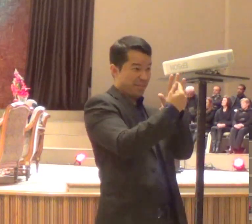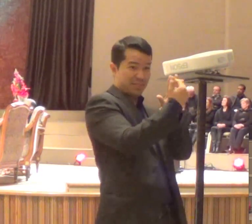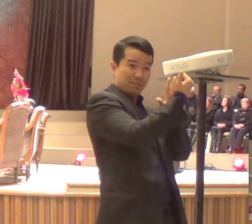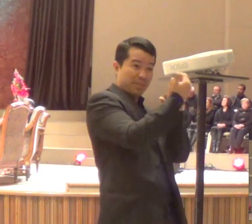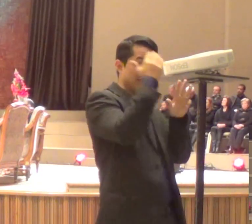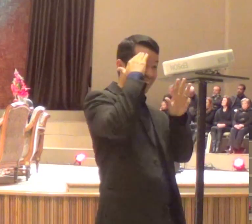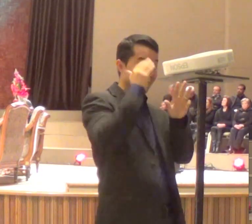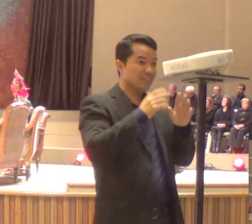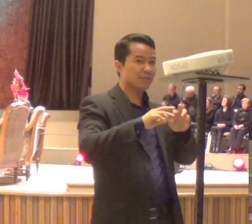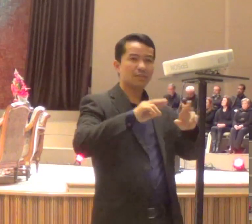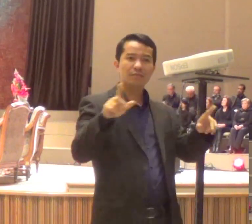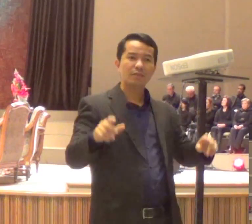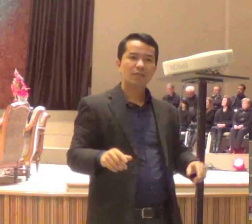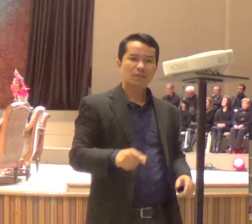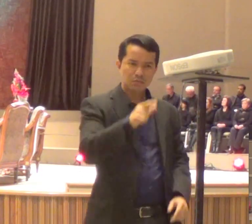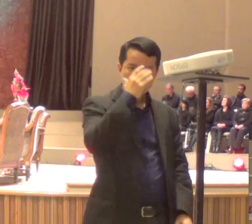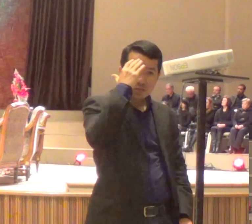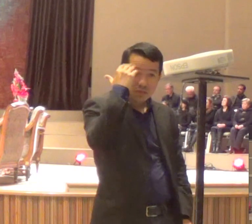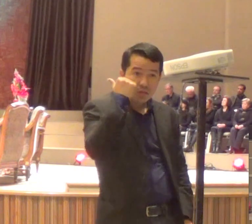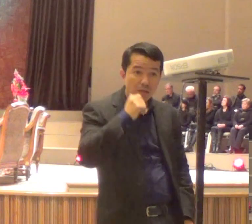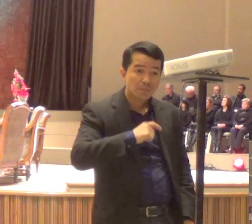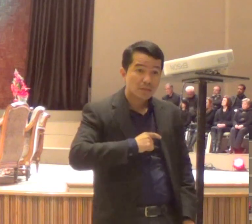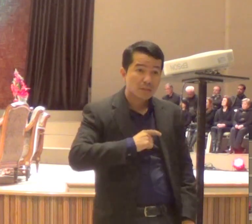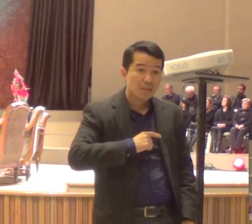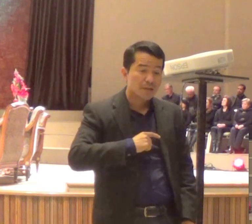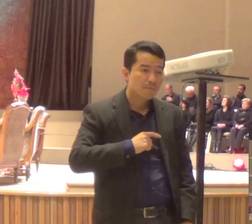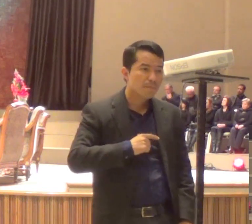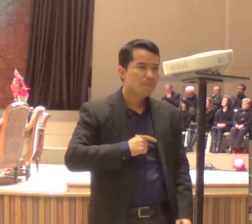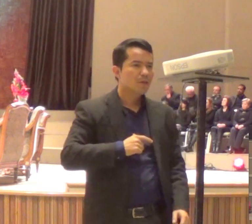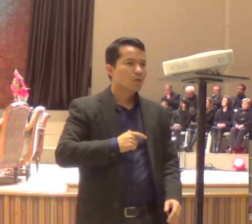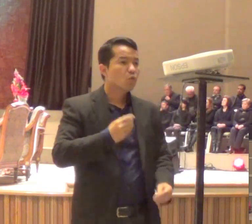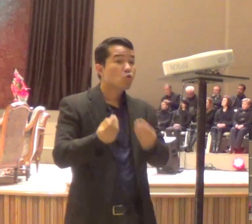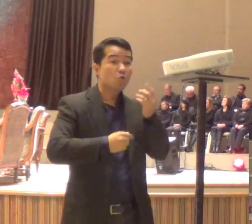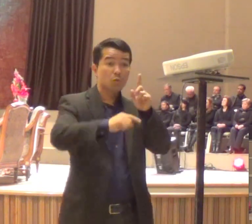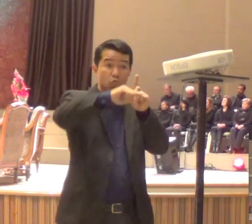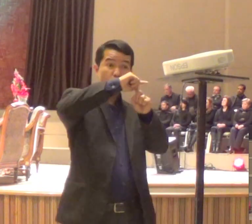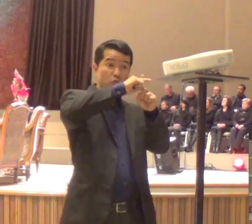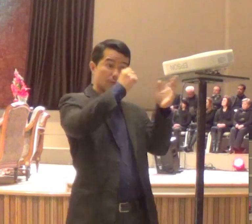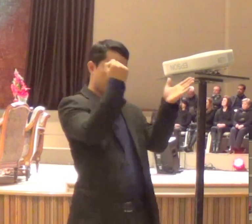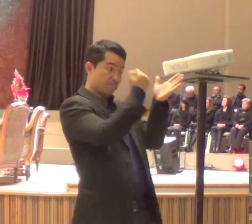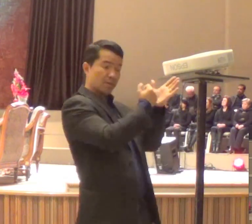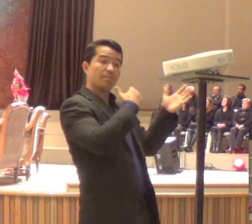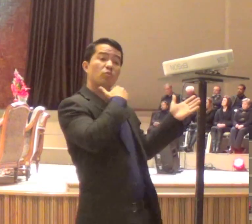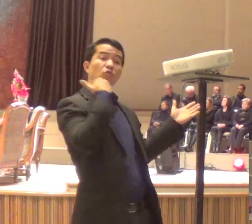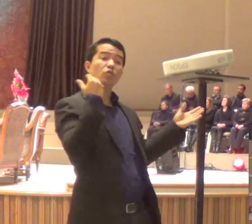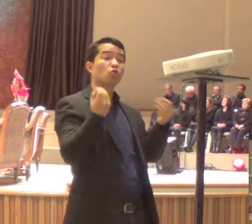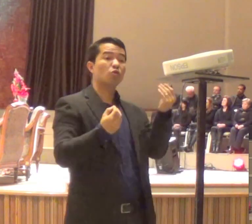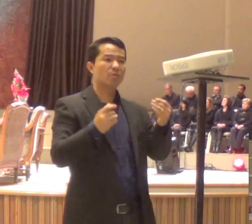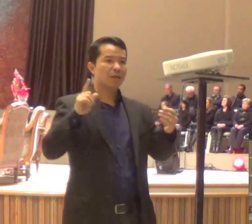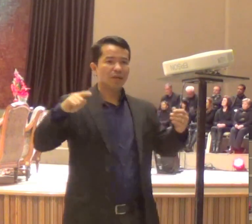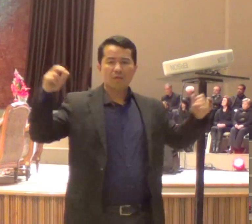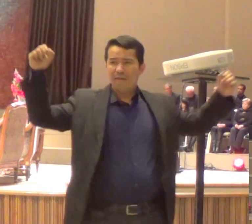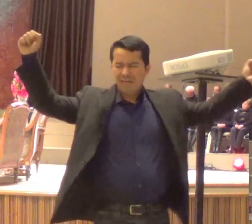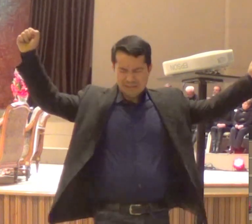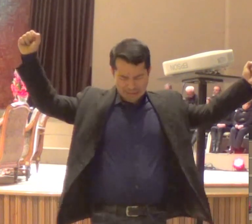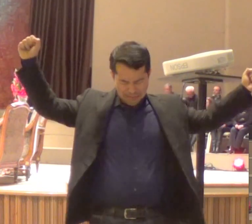os cravos, machucavam, ou sangravam, mas é porque, ele precisava, fazer força, com os seus pés,